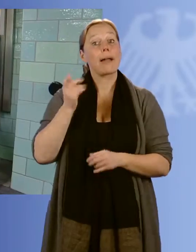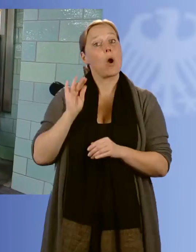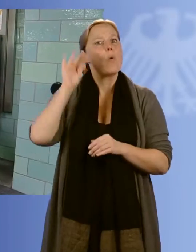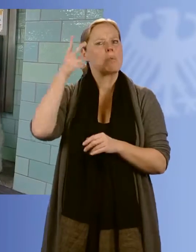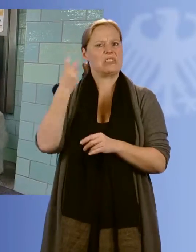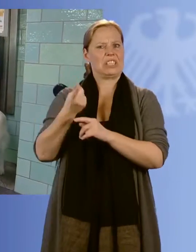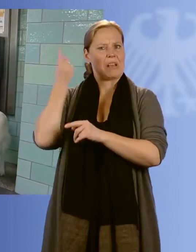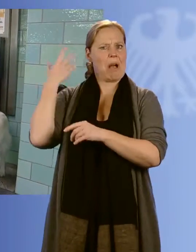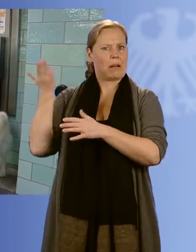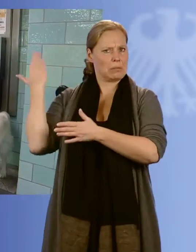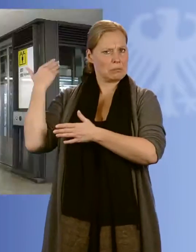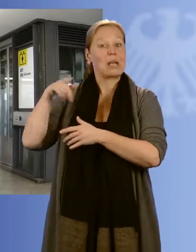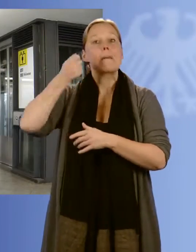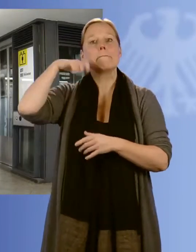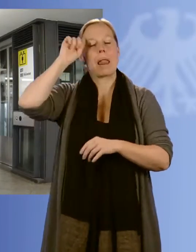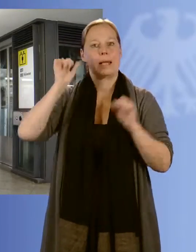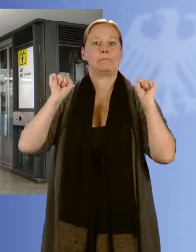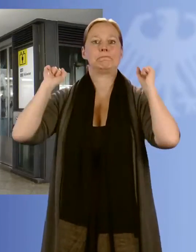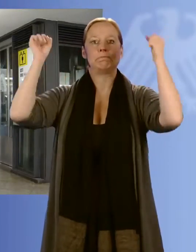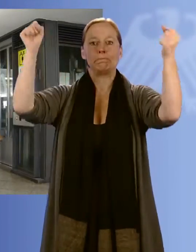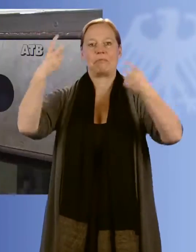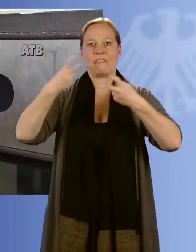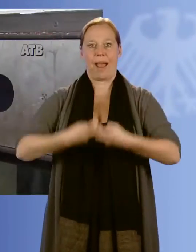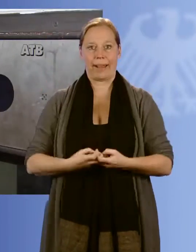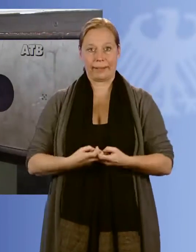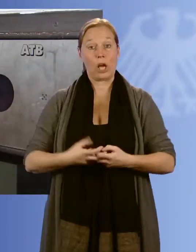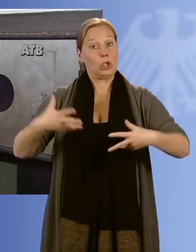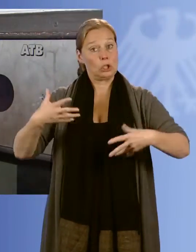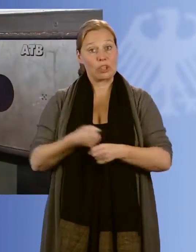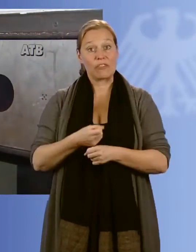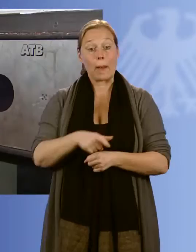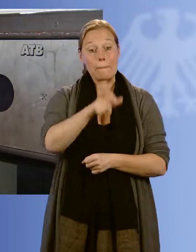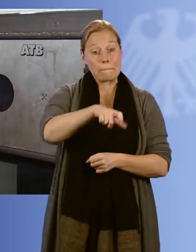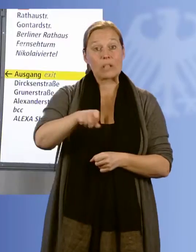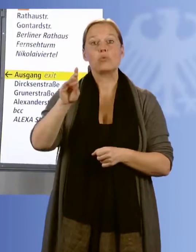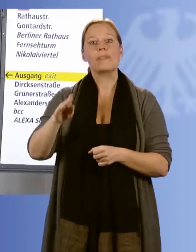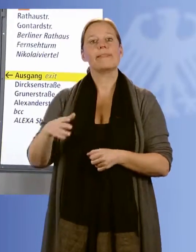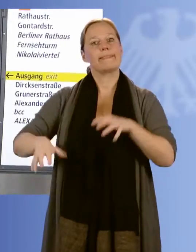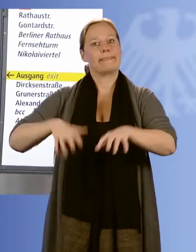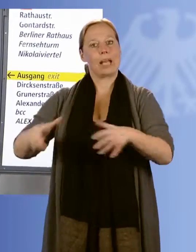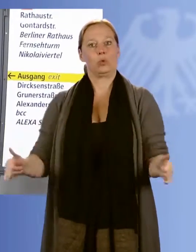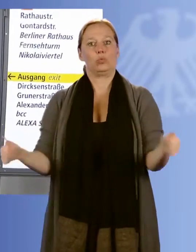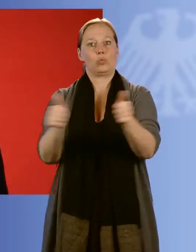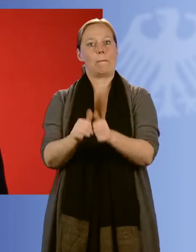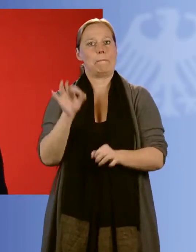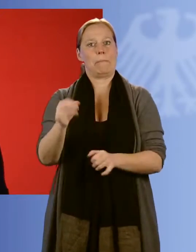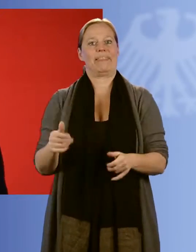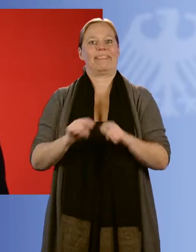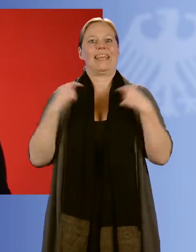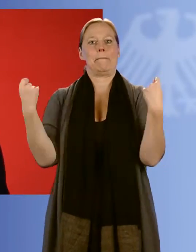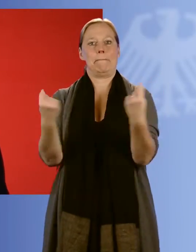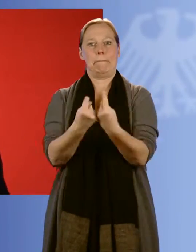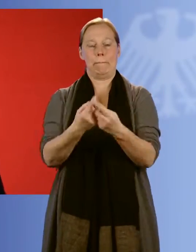über 20 Jahren in Berlin einen Verein gegründet, der bis heute Menschen und Tiere zu perfekten Teams macht. Ein